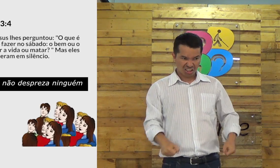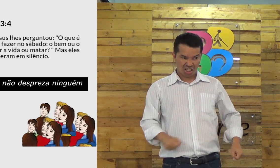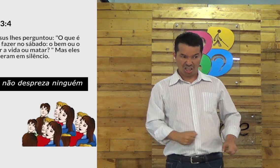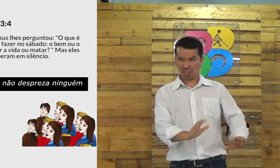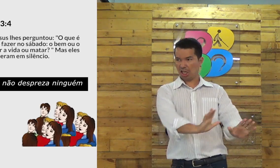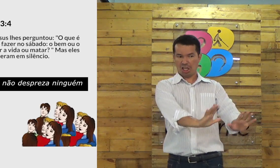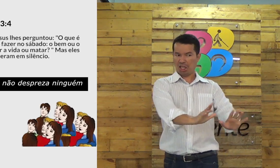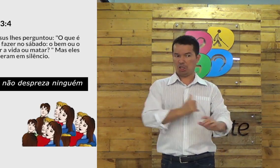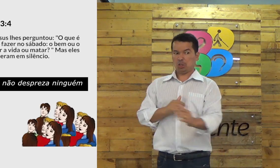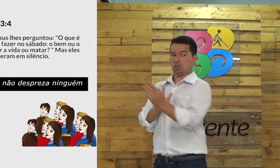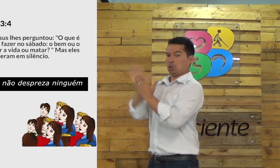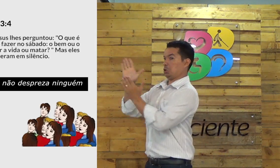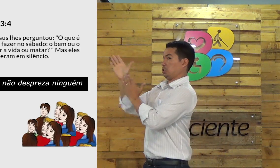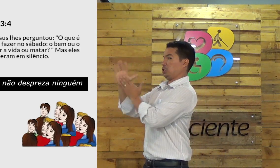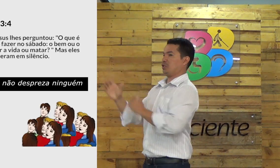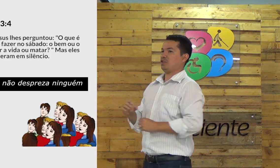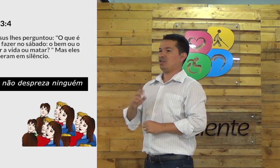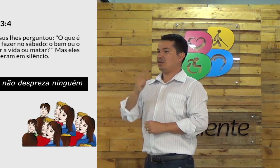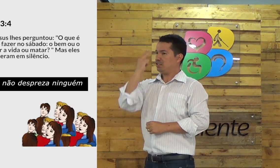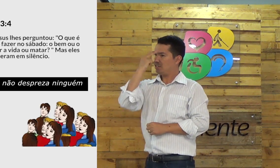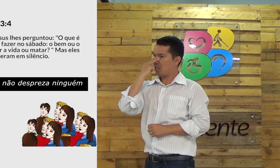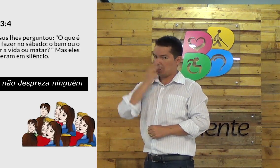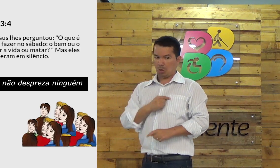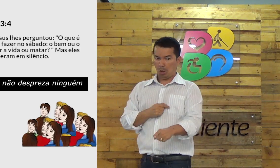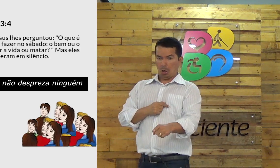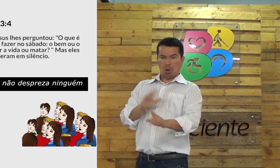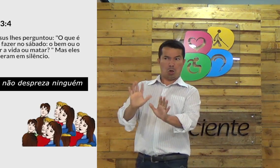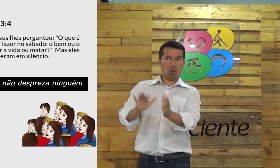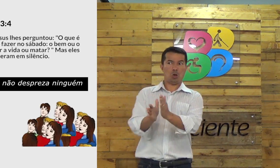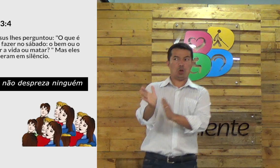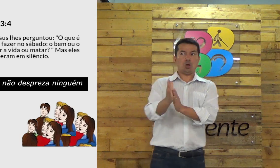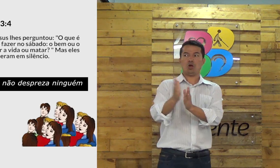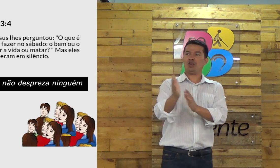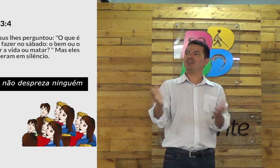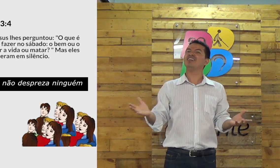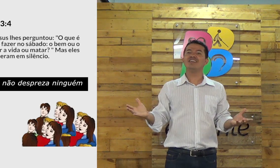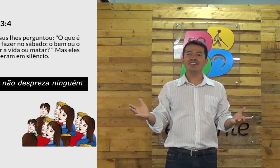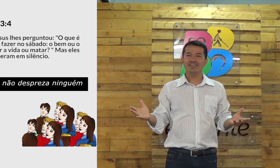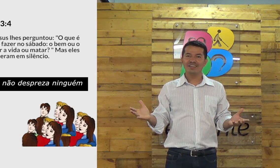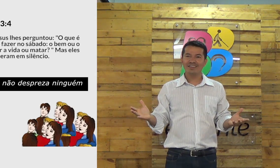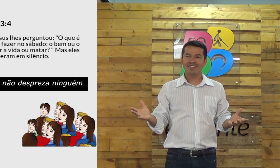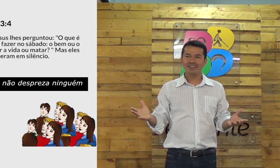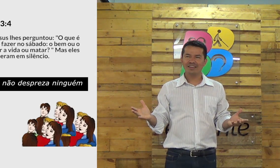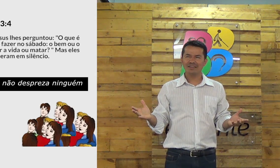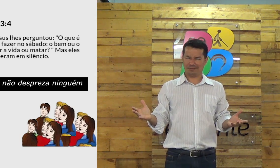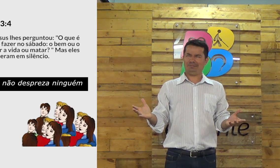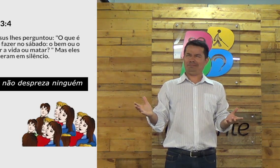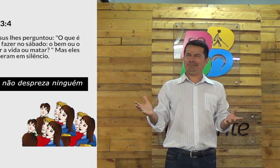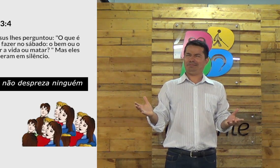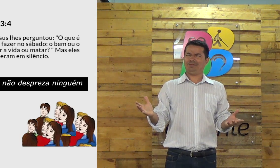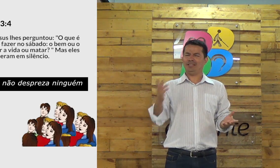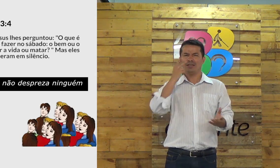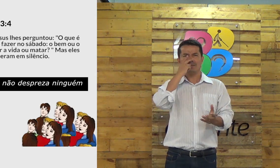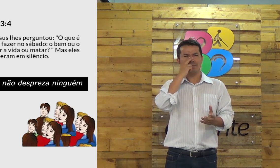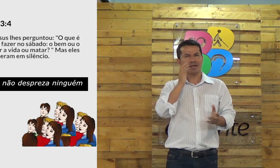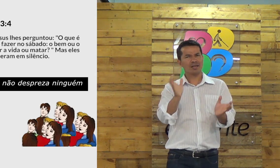ai é cadeirante não quero ai não esse não enxerga esse é cego eu não quero não que isso?